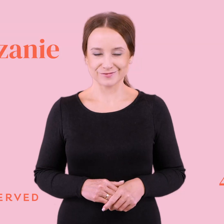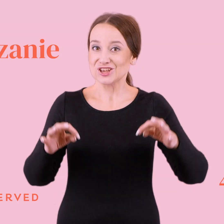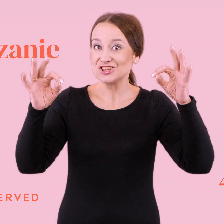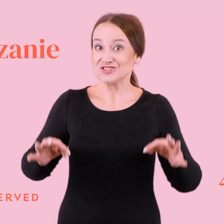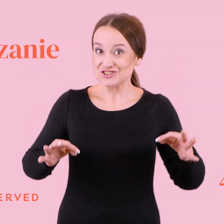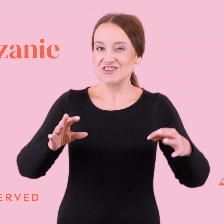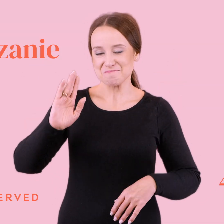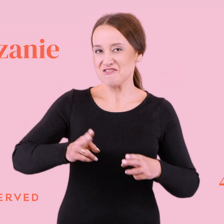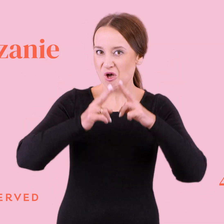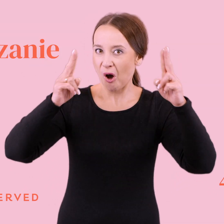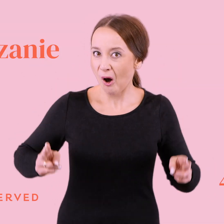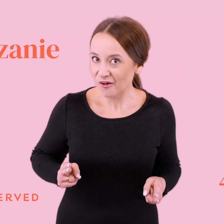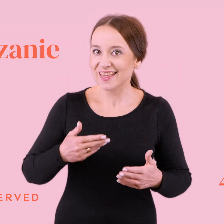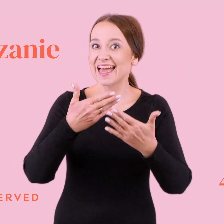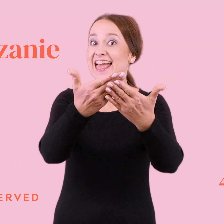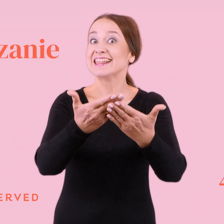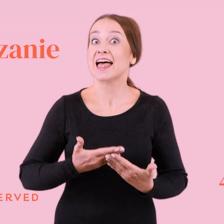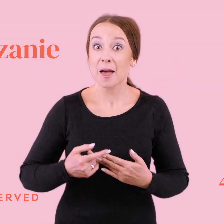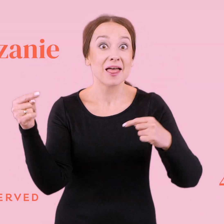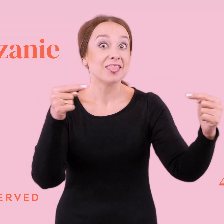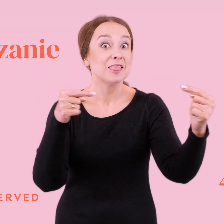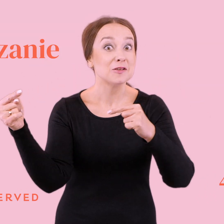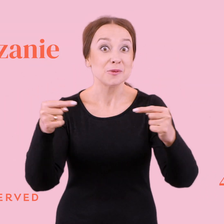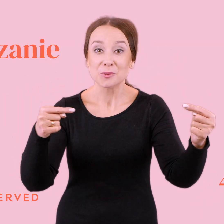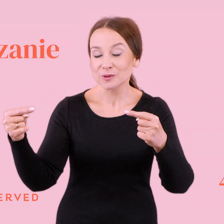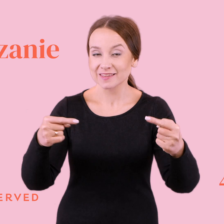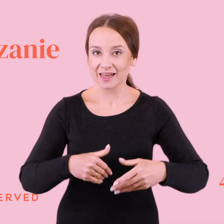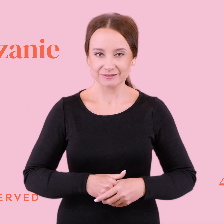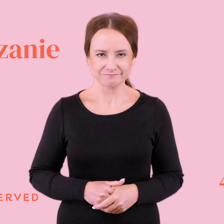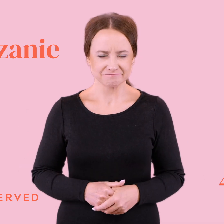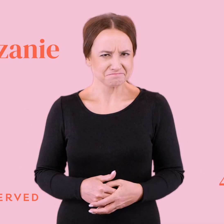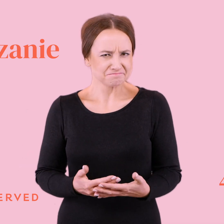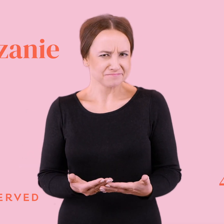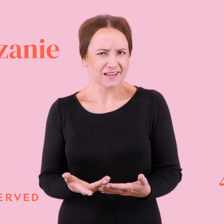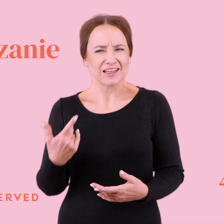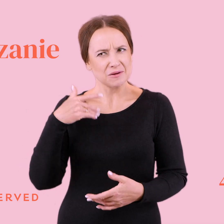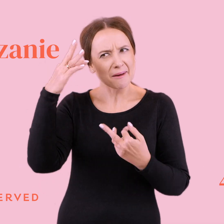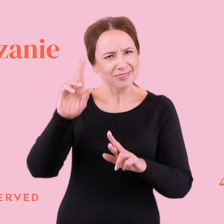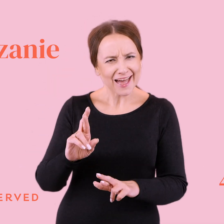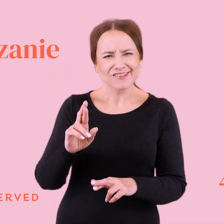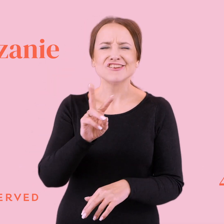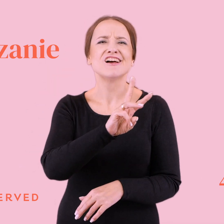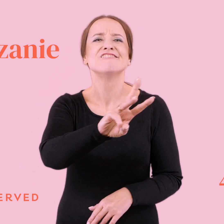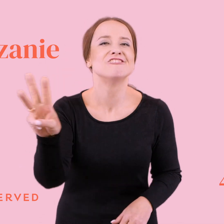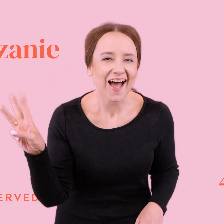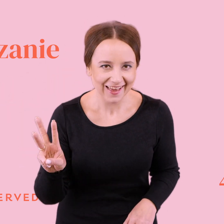Dziś będzie odcinek zapraszający do dyskusji. Znaczy to znaczy, że ja mam nadzieję, że on po prostu was zmusi do